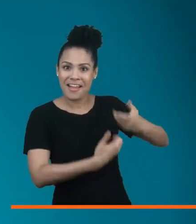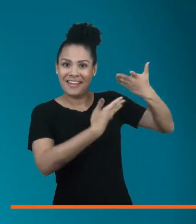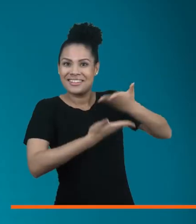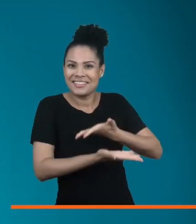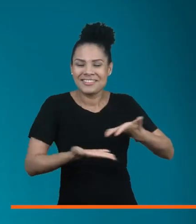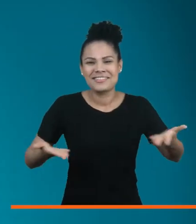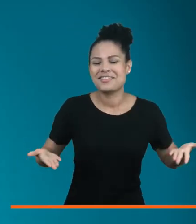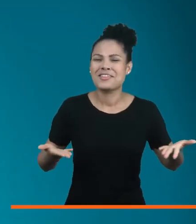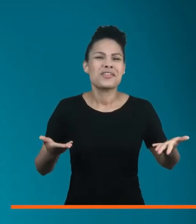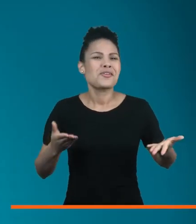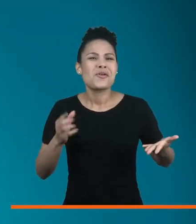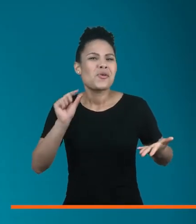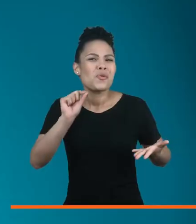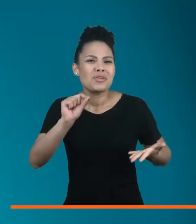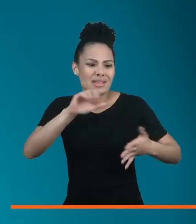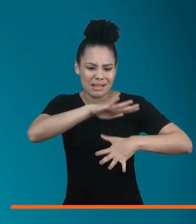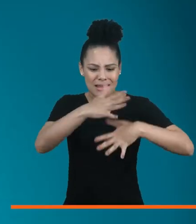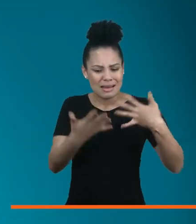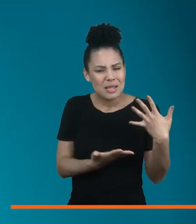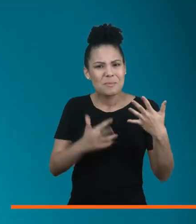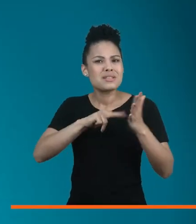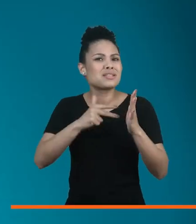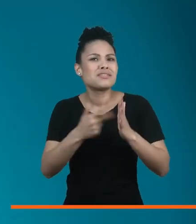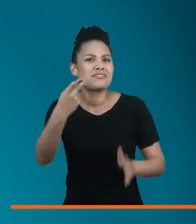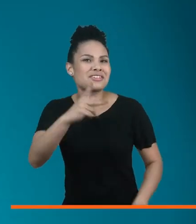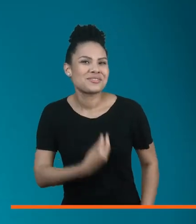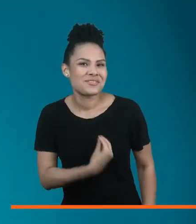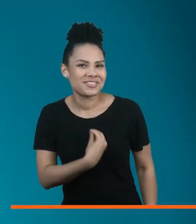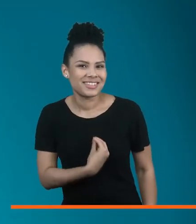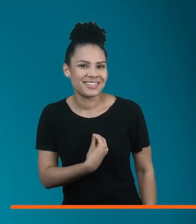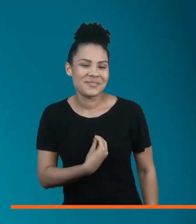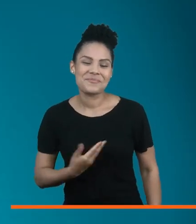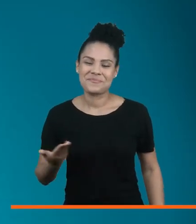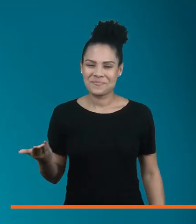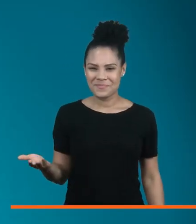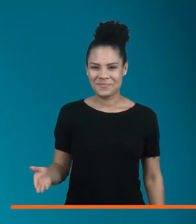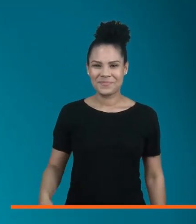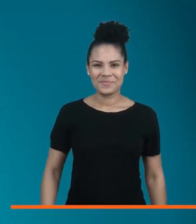especial, que tal deixar um comentário abaixo sobre o que a Libras representa na sua vida?